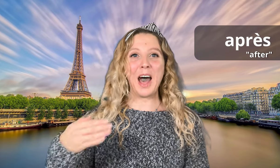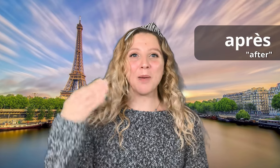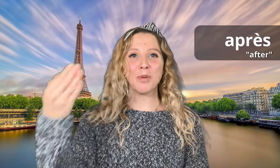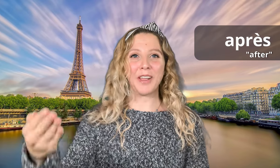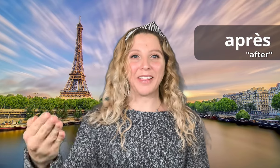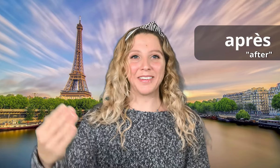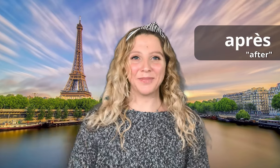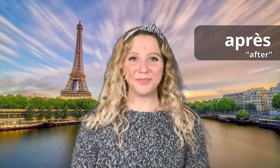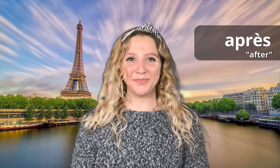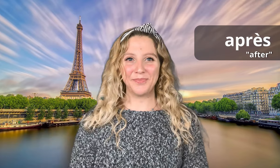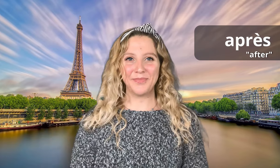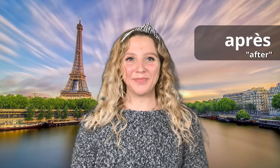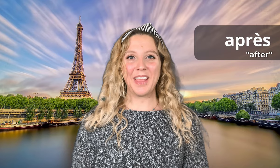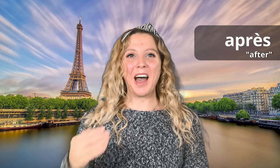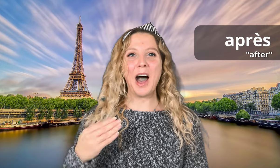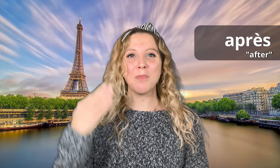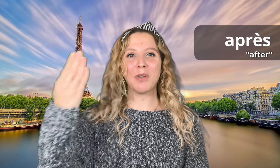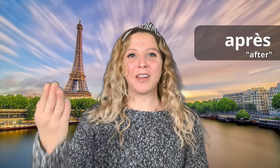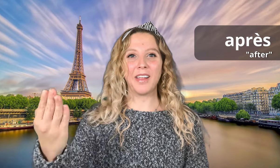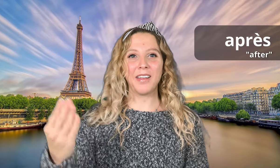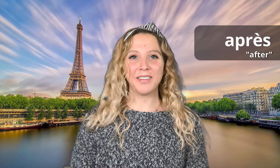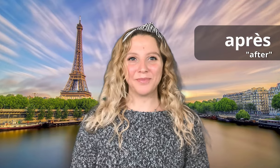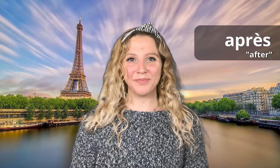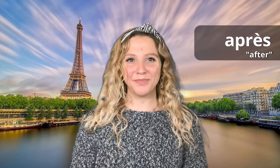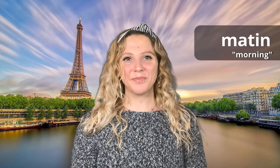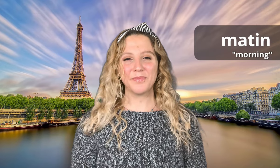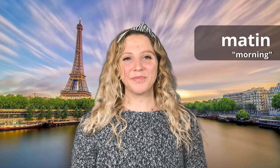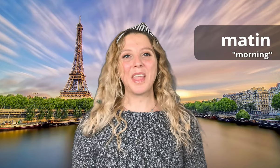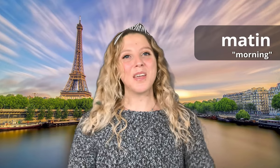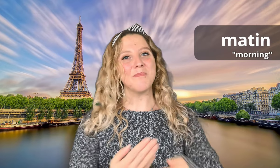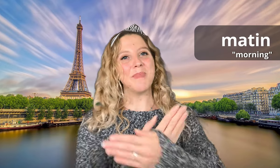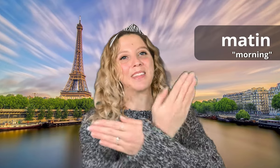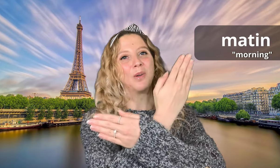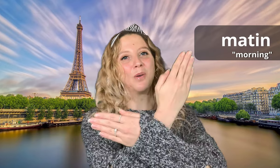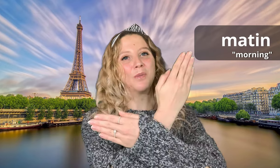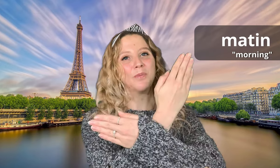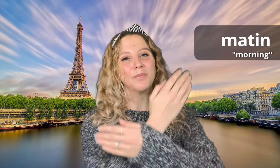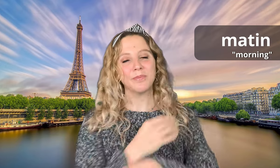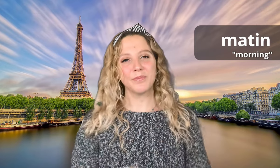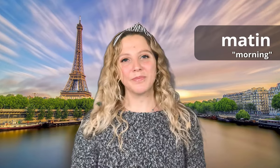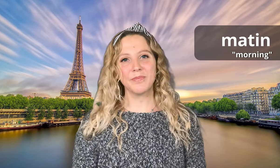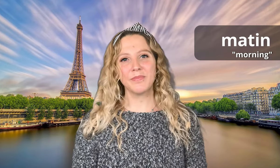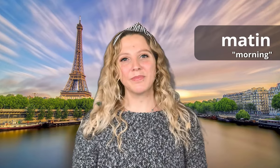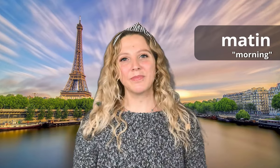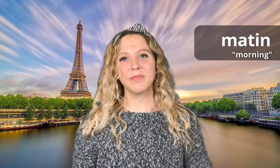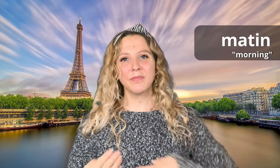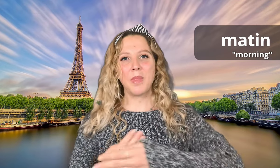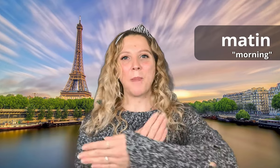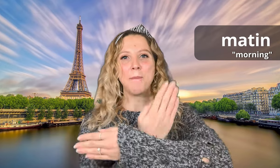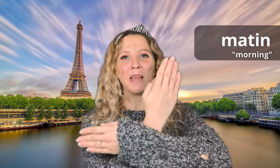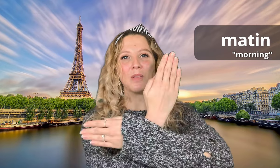Après Après Maintenant Maintenant